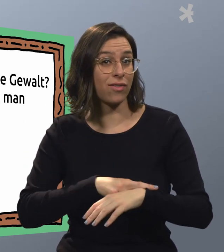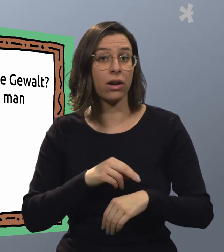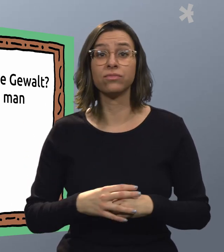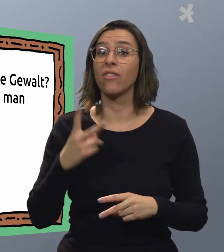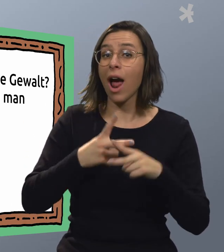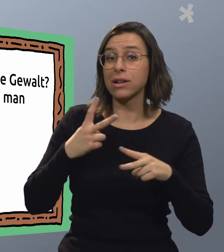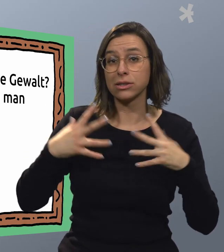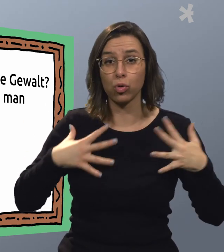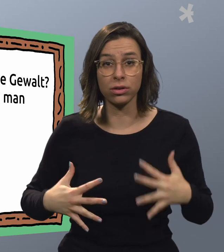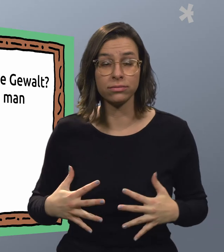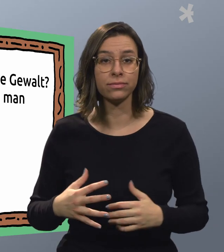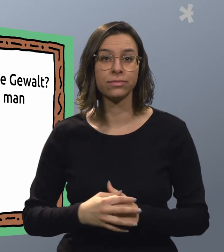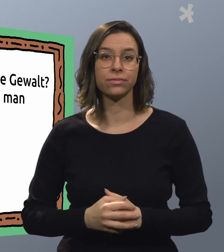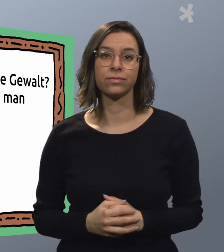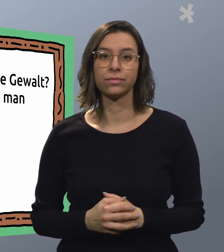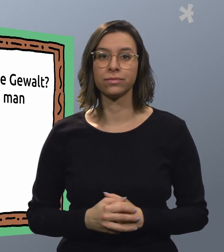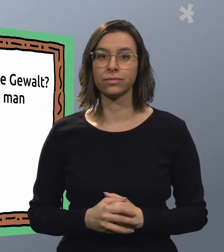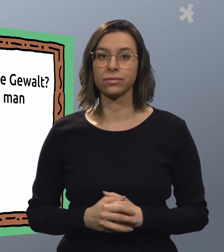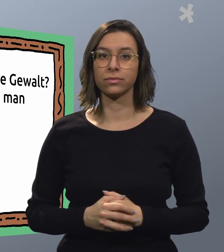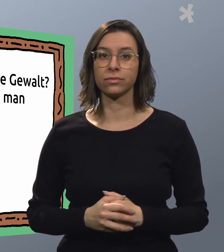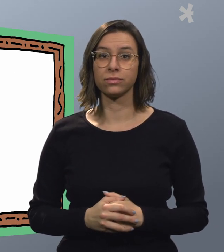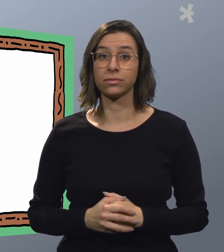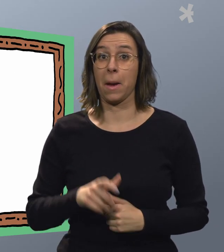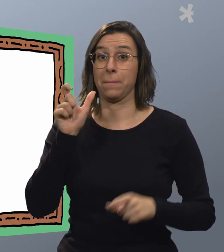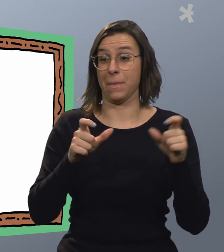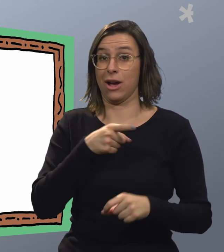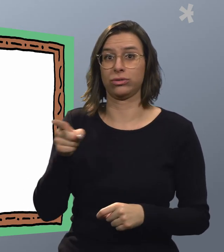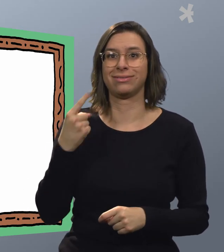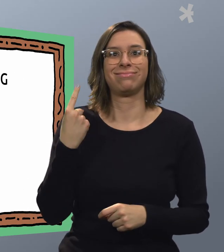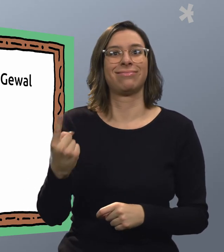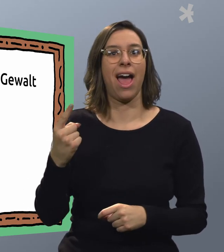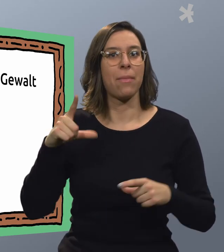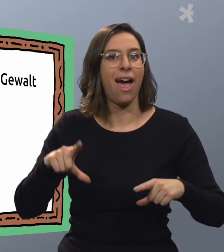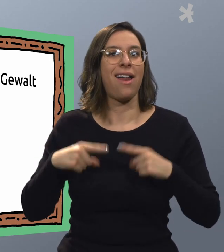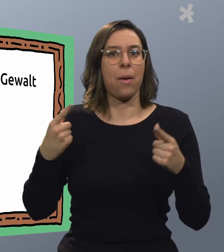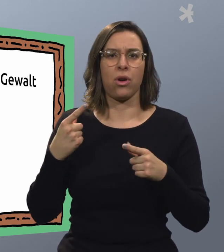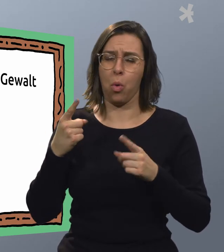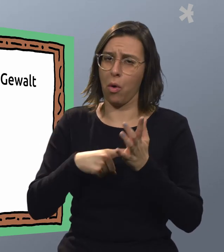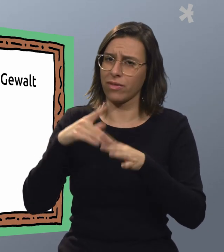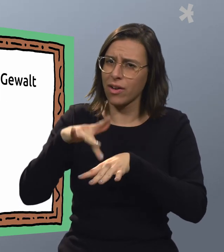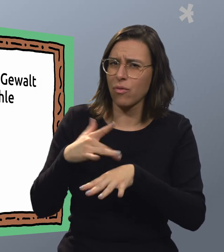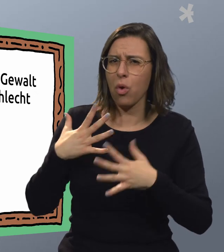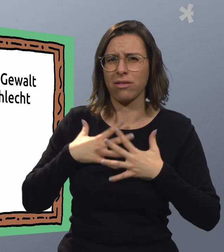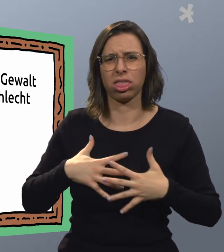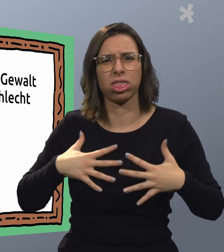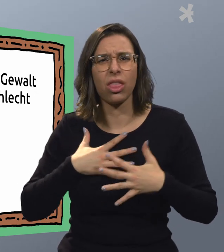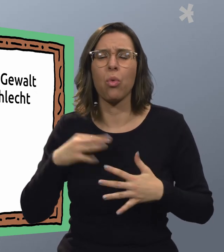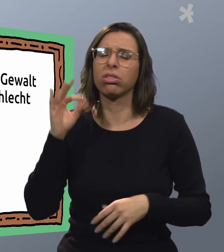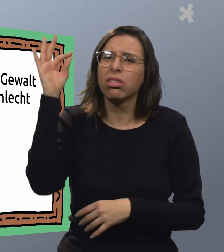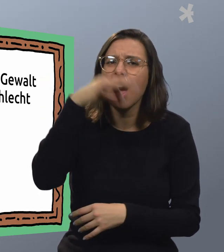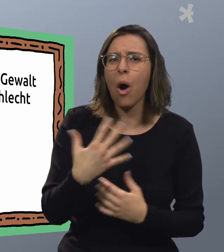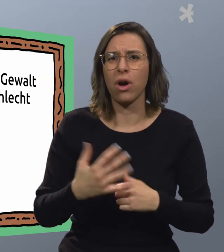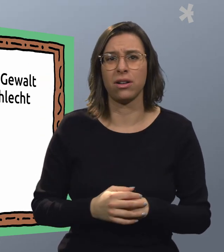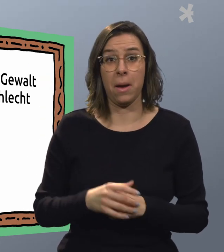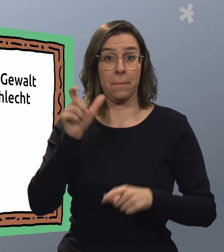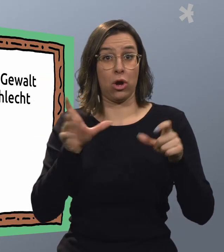Zum Beispiel blaue Flecken, Verletzungen. Menschen, die körperliche Gewalt erleben, fühlen sich oft schlecht oder